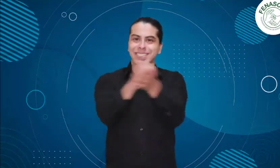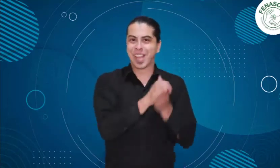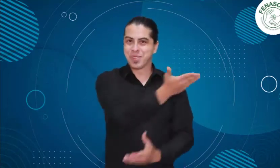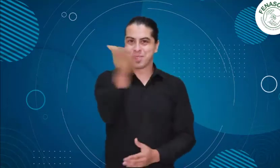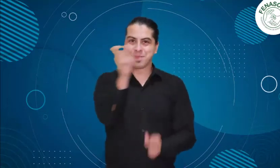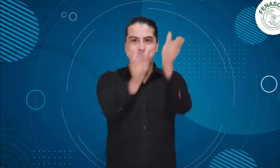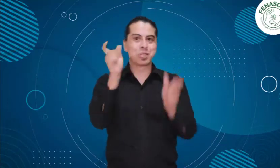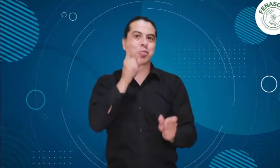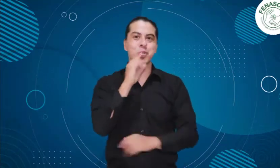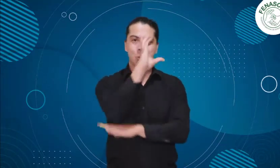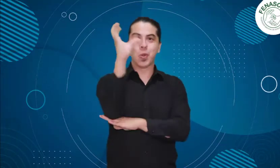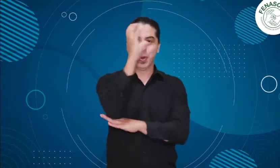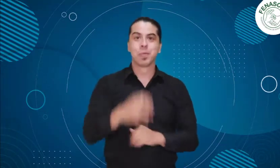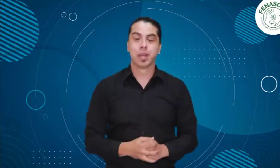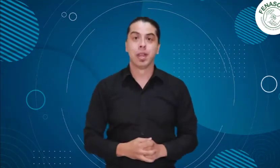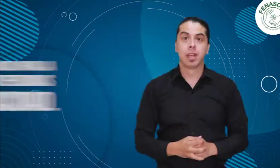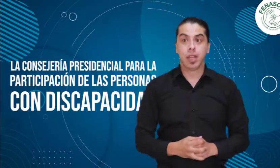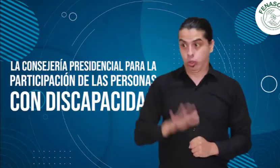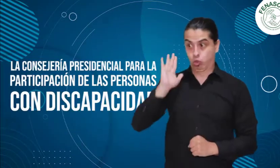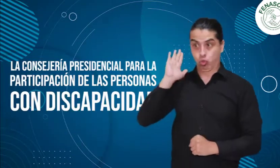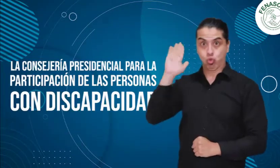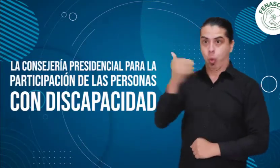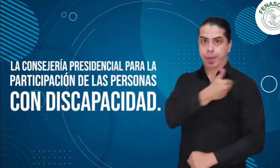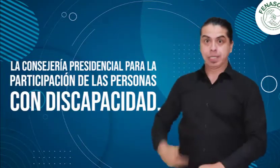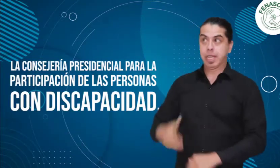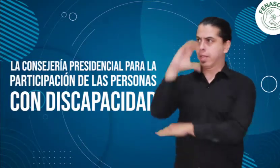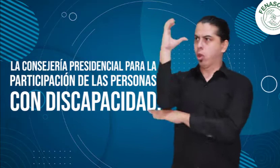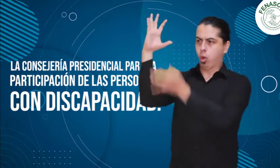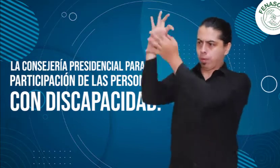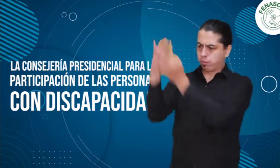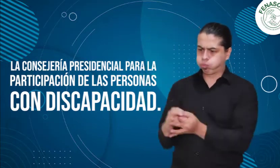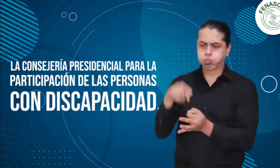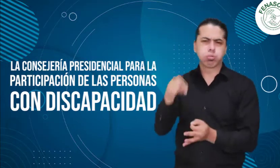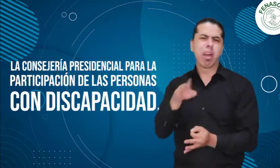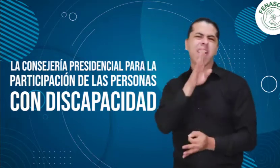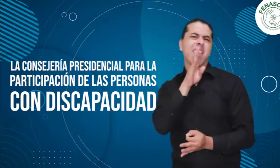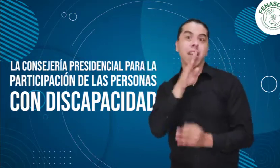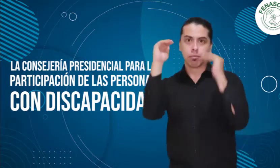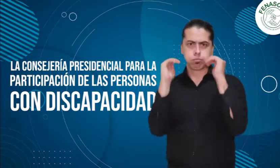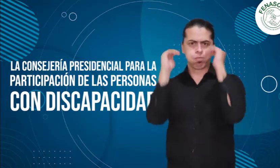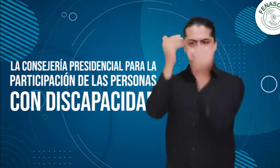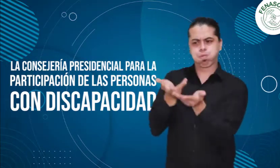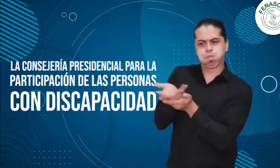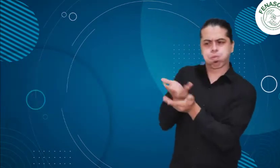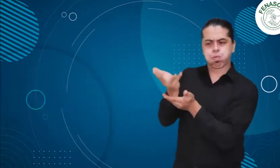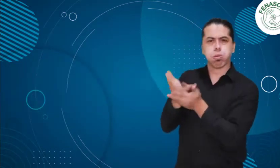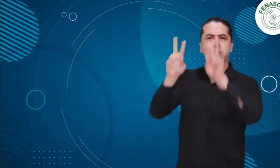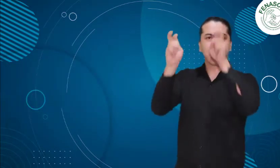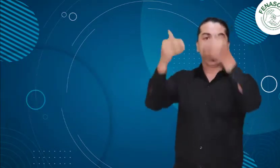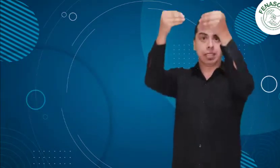Hola, un saludo para todas las personas sordas del país. La Alta Consejería Presidencial para las